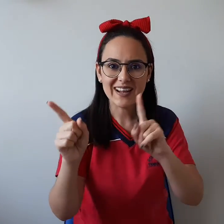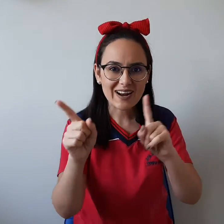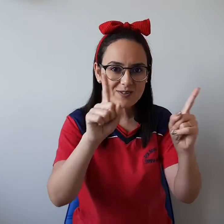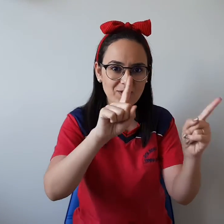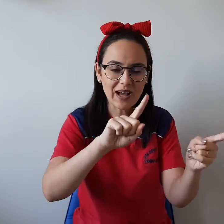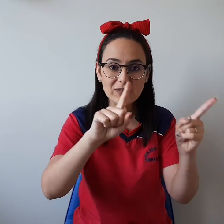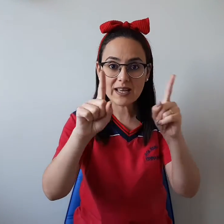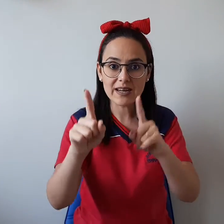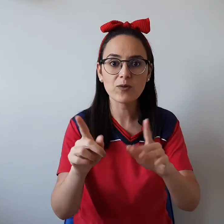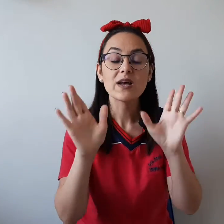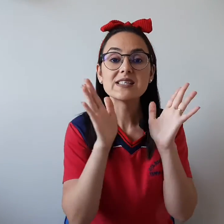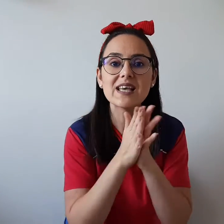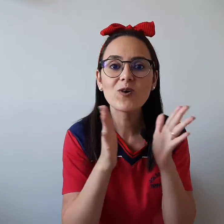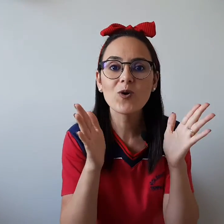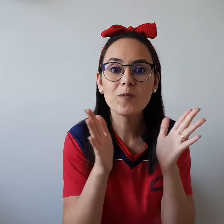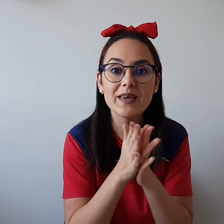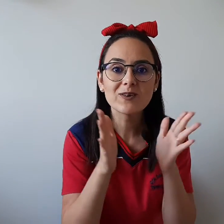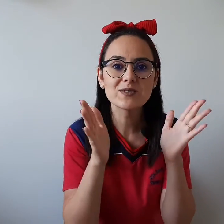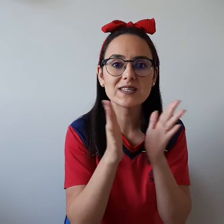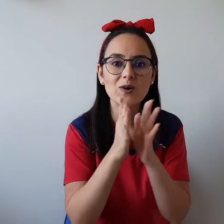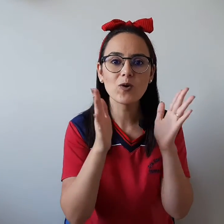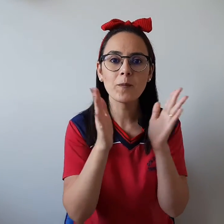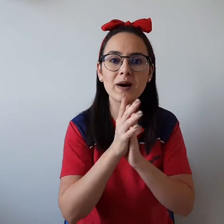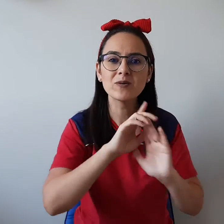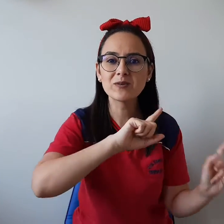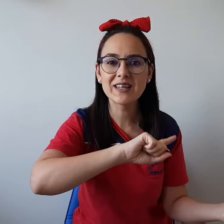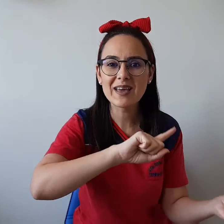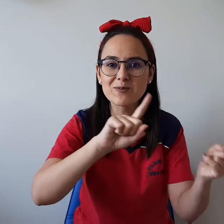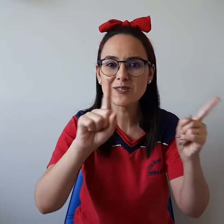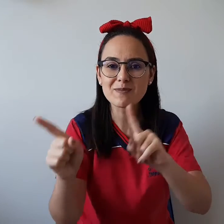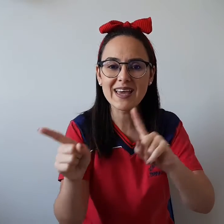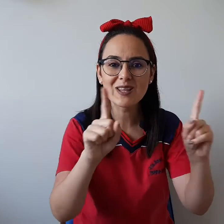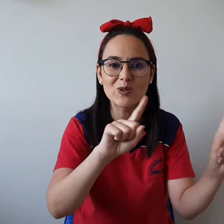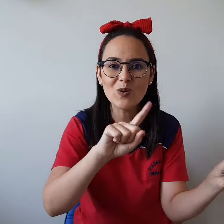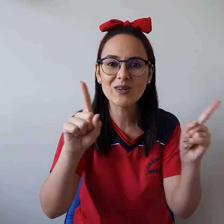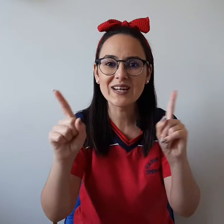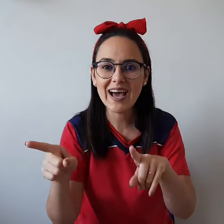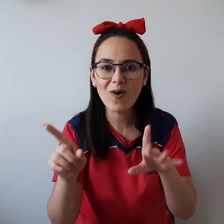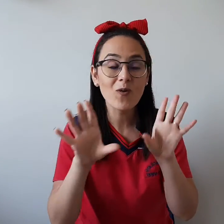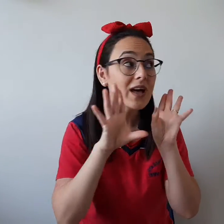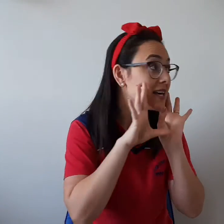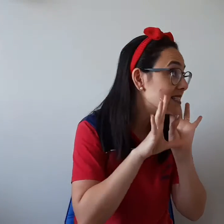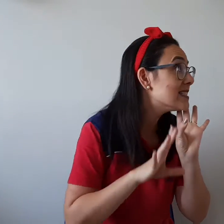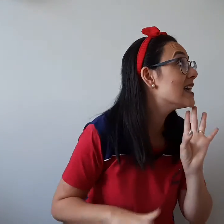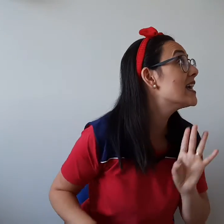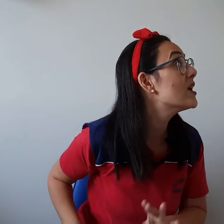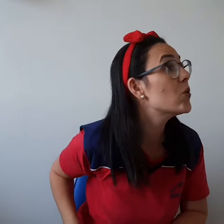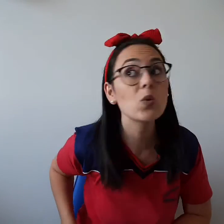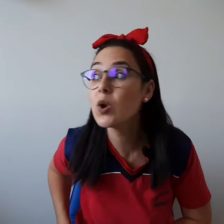entrar no seu caldeirão Seu Lobinho, seu Lobão, não temos medo, não! Seu